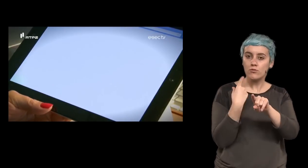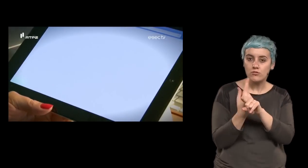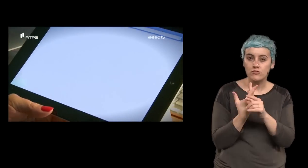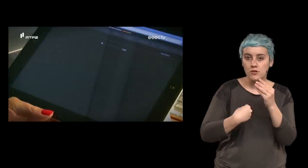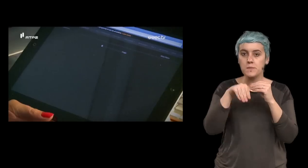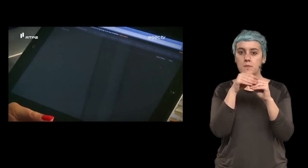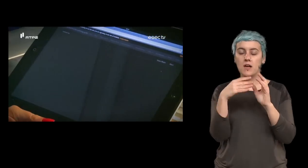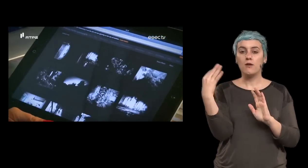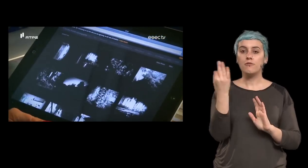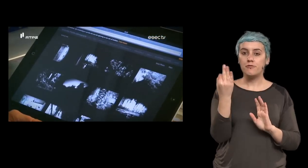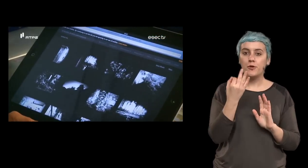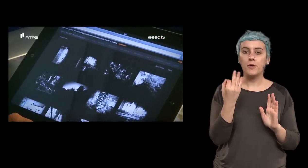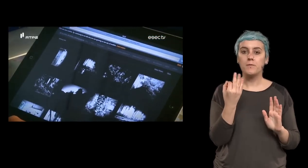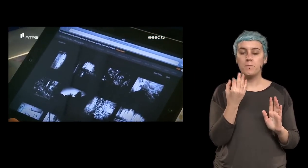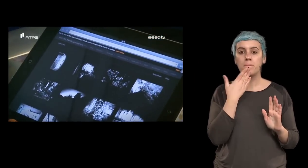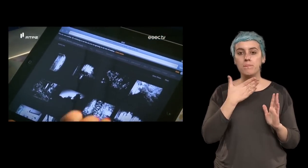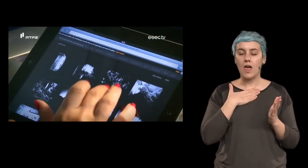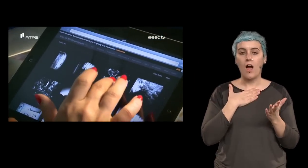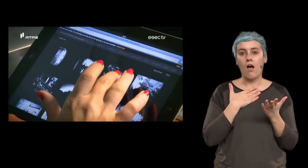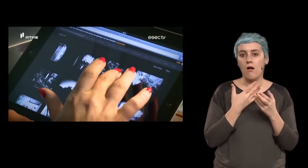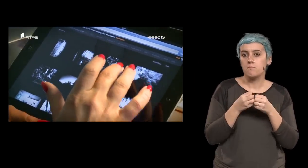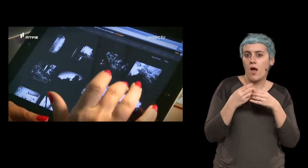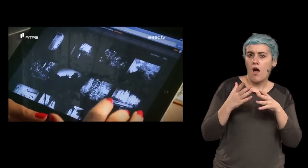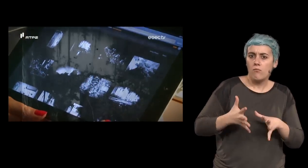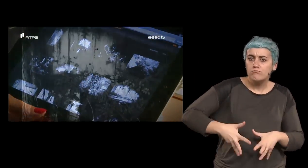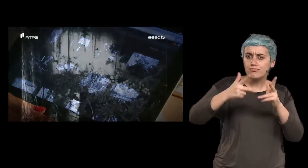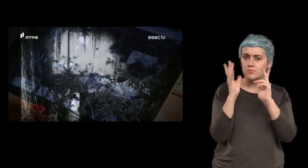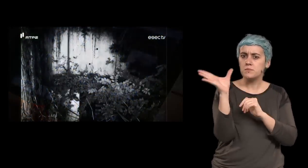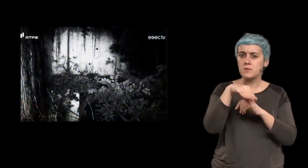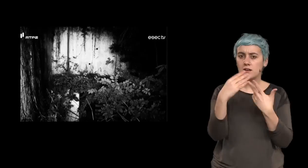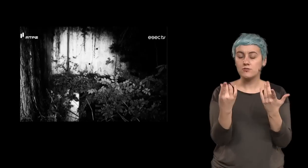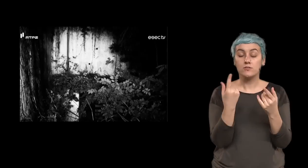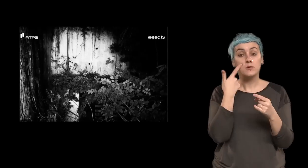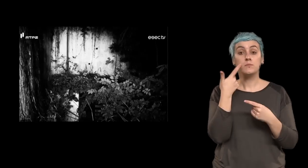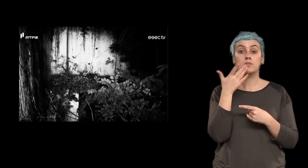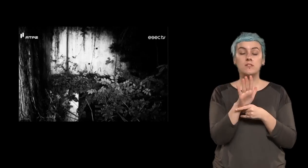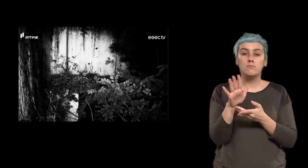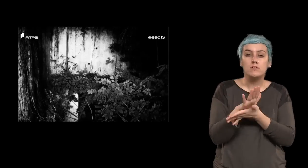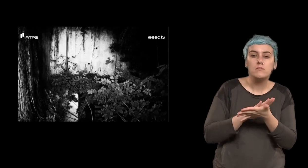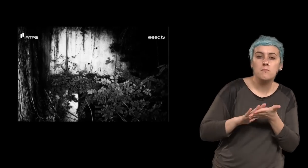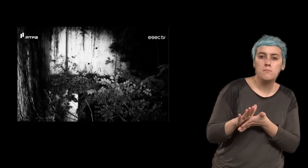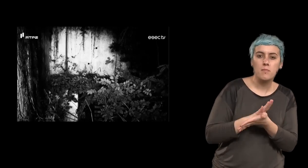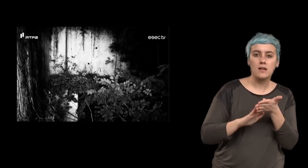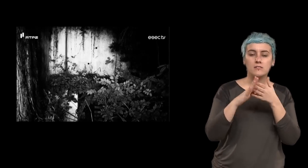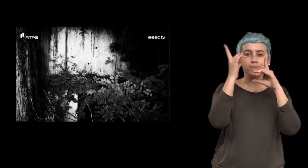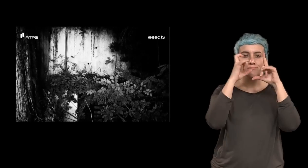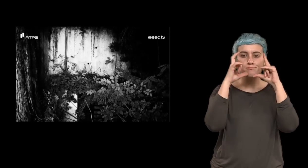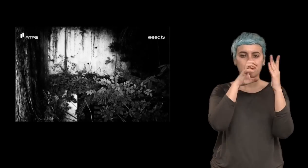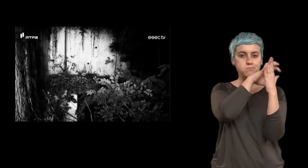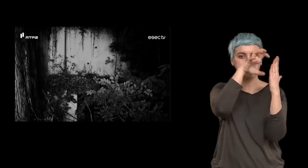foram, de alguma forma, potenciadas, nomeadamente a natureza básica uma das imagens. Quando